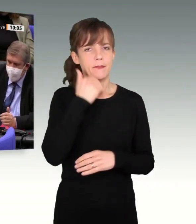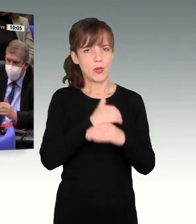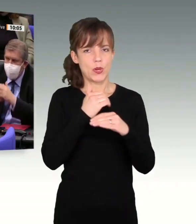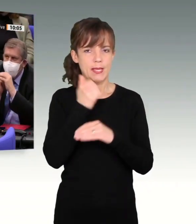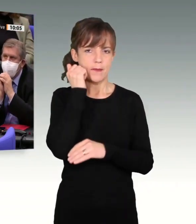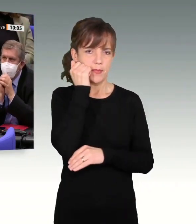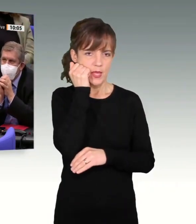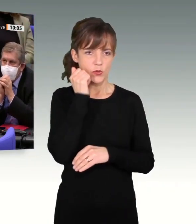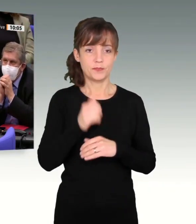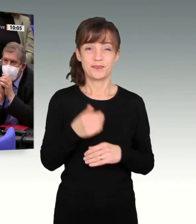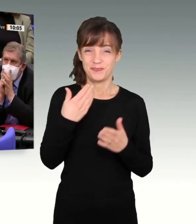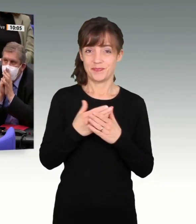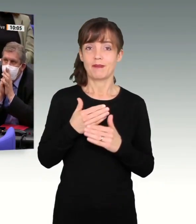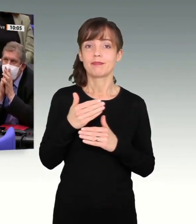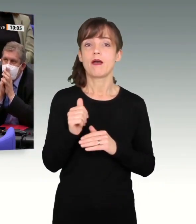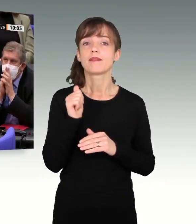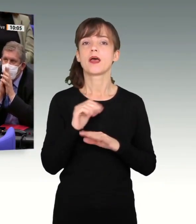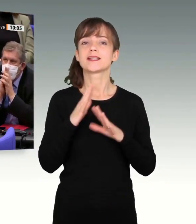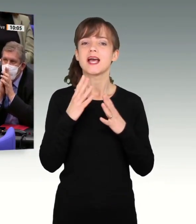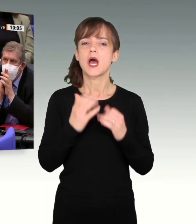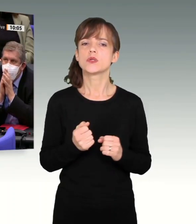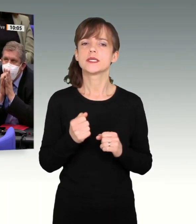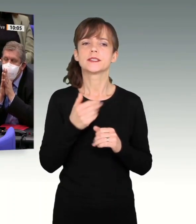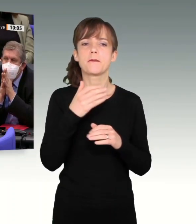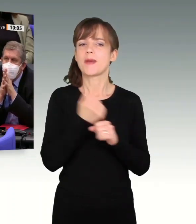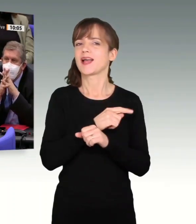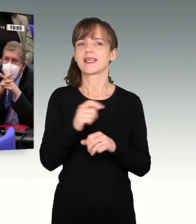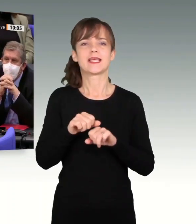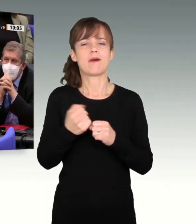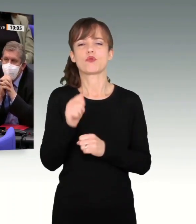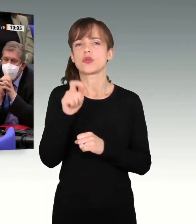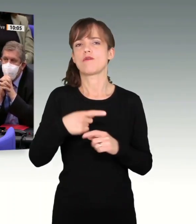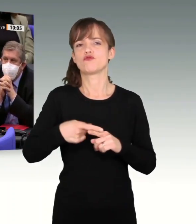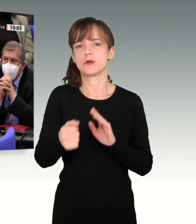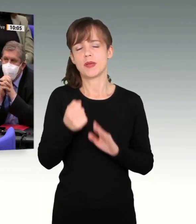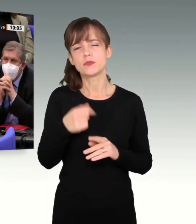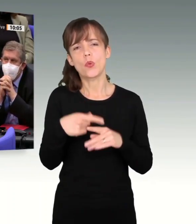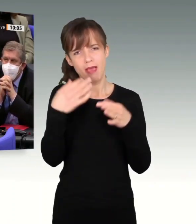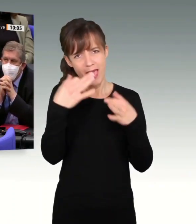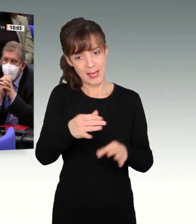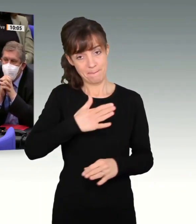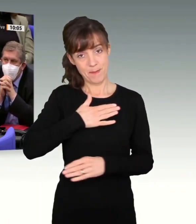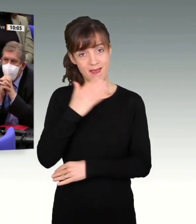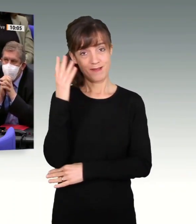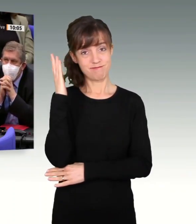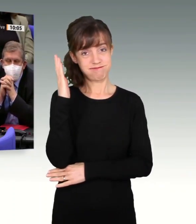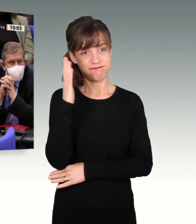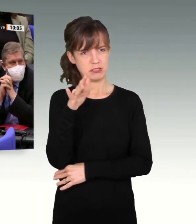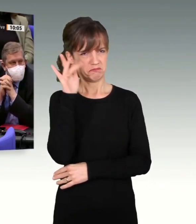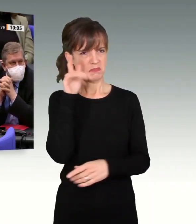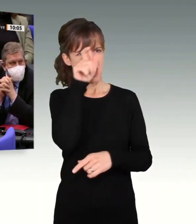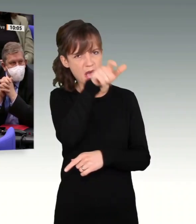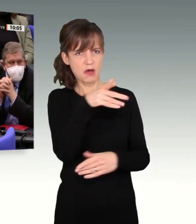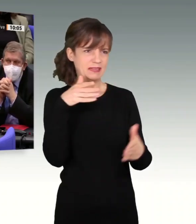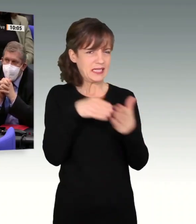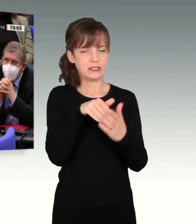dieser Nachtragshaushalt ist nicht die Axt an der Schuldenbremse. Und ich habe im Übrigen in meinem Redebeitrag auch gar nicht auf Sie abgezielt